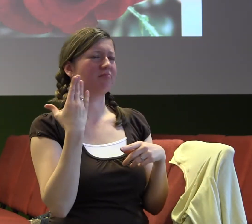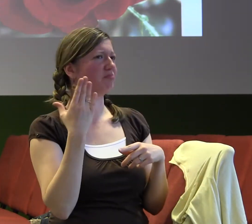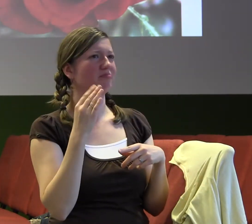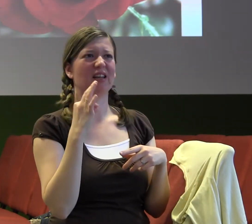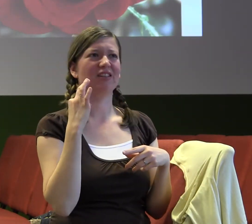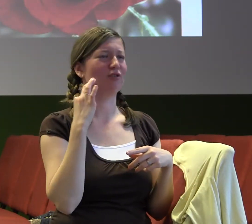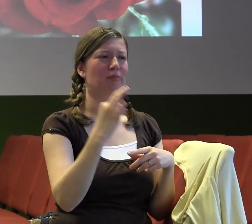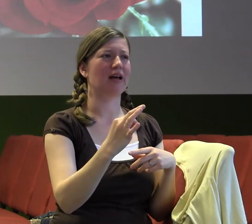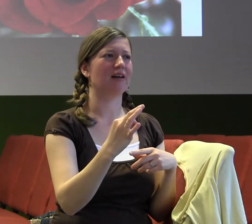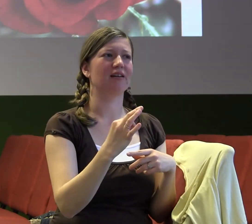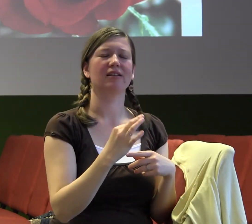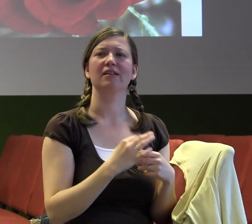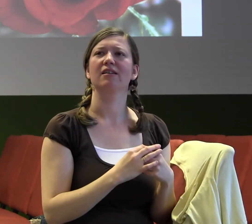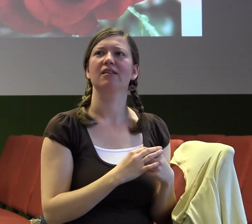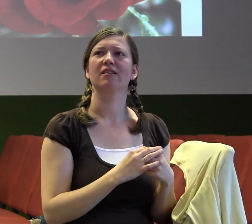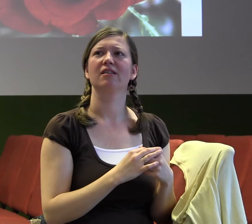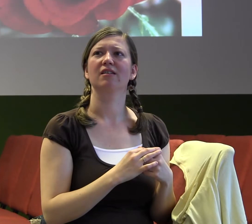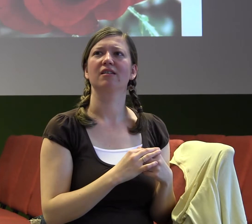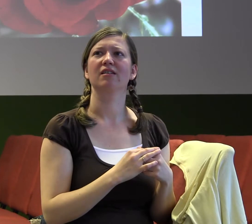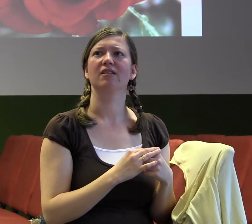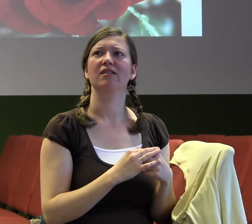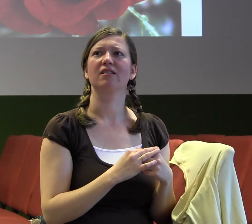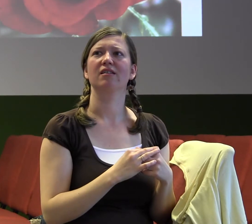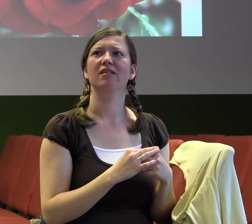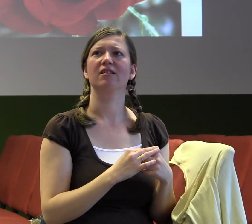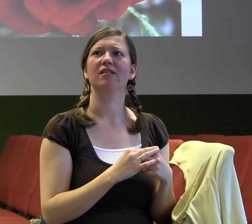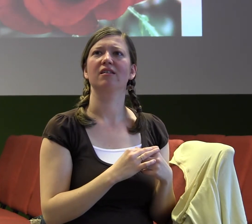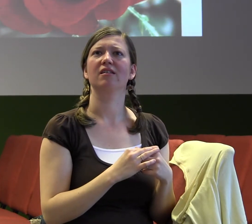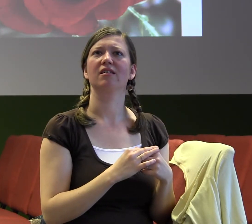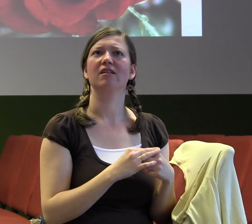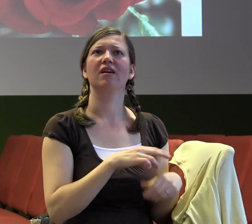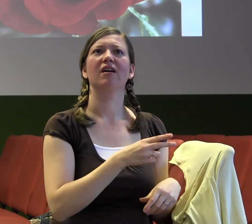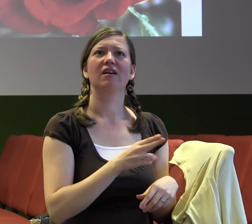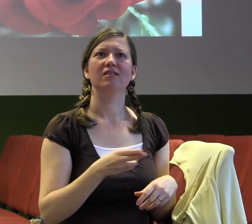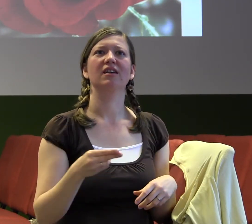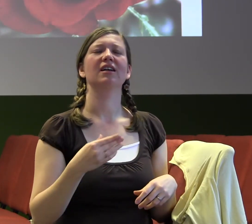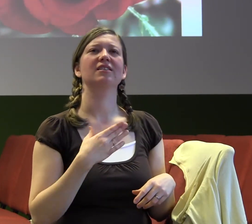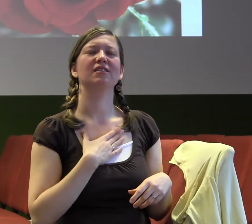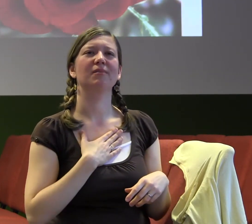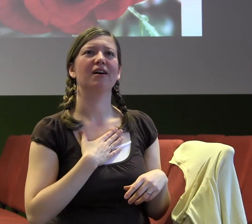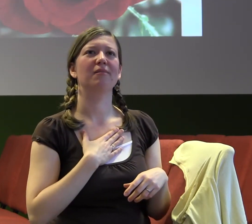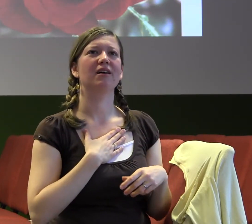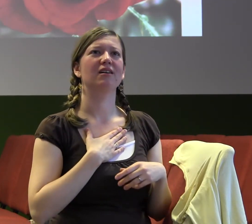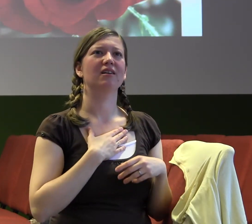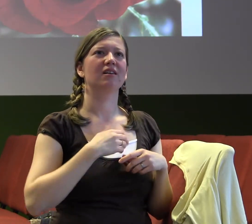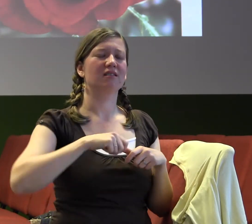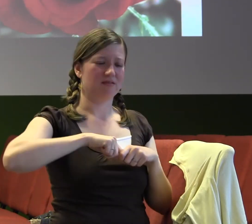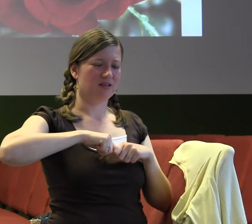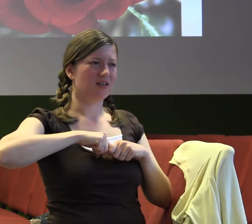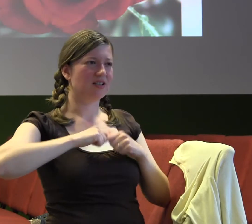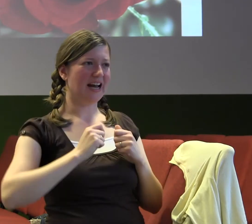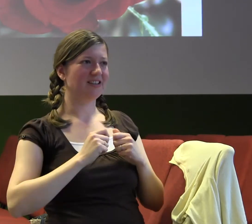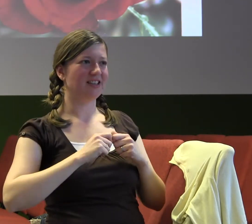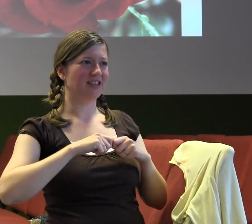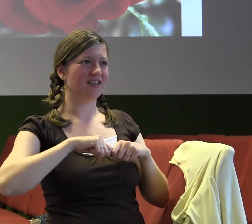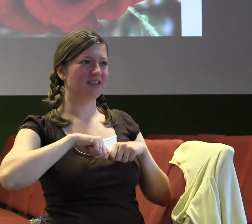že se nám nedáří v osobním životě, máme nějaké zranění a najednou přijeme do práce, kde nás každý obdivuje, do školy,